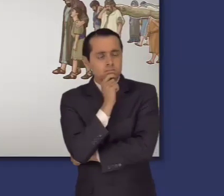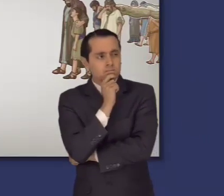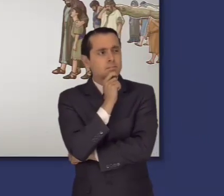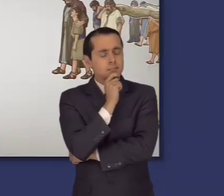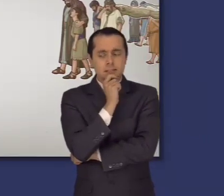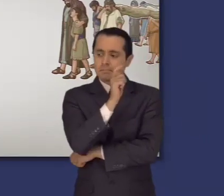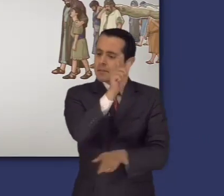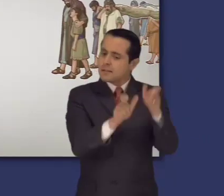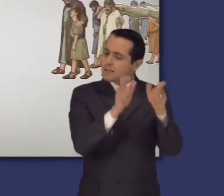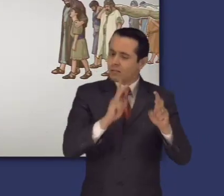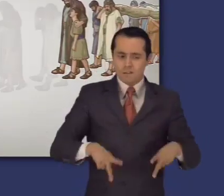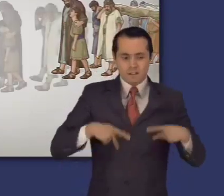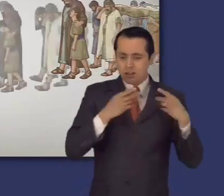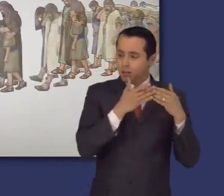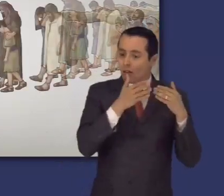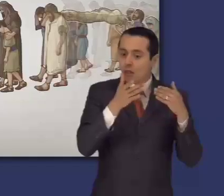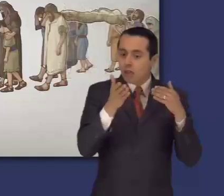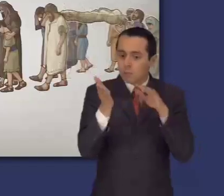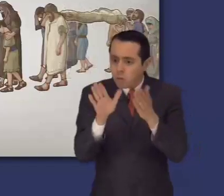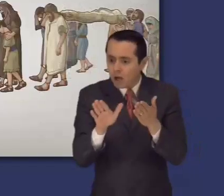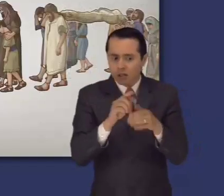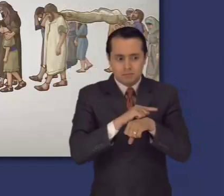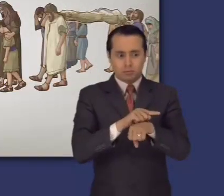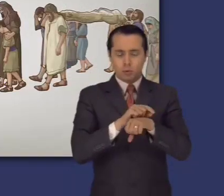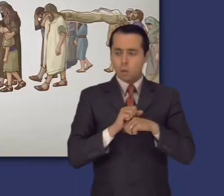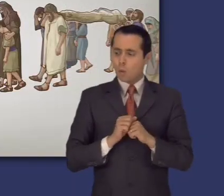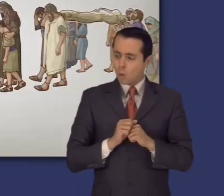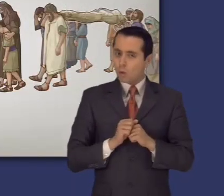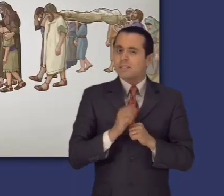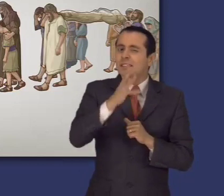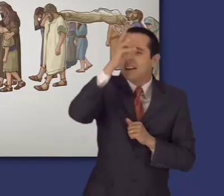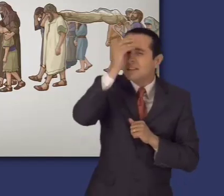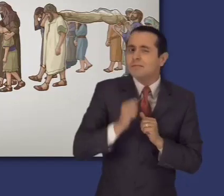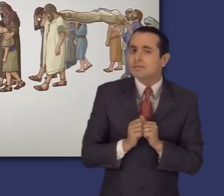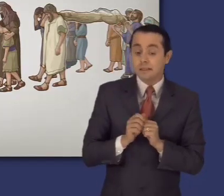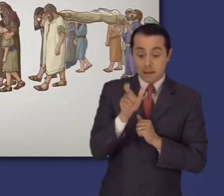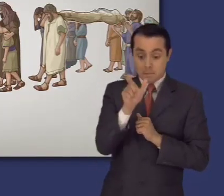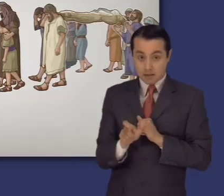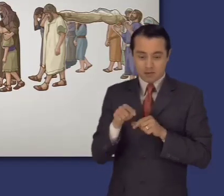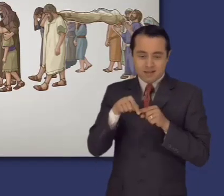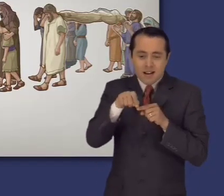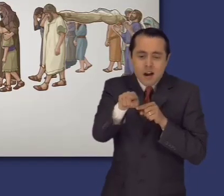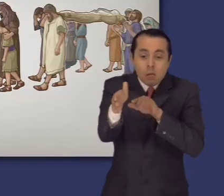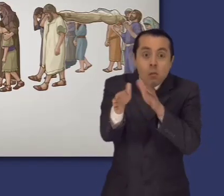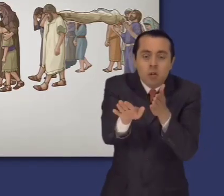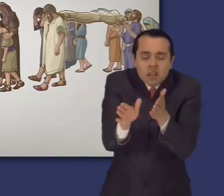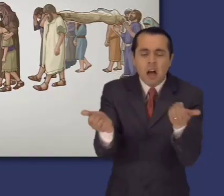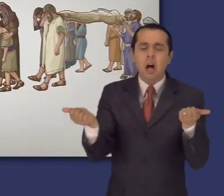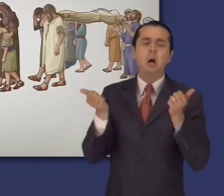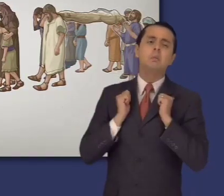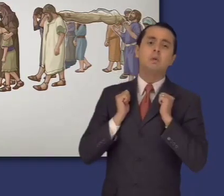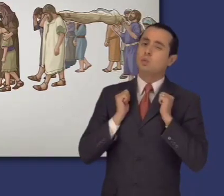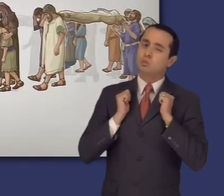Salomón se da cuenta de que la vida es corta, por lo que el hombre debe aprovechar bien su tiempo, energías y recursos.